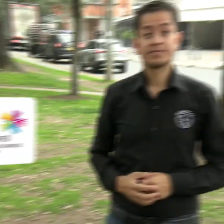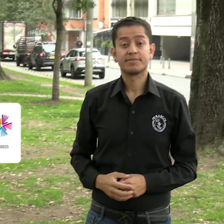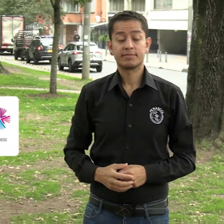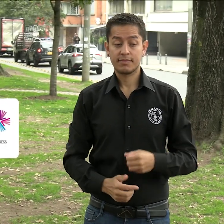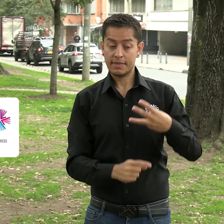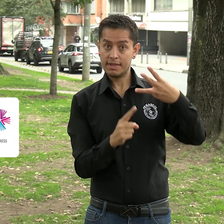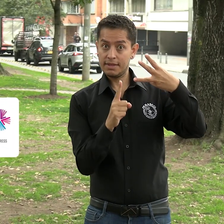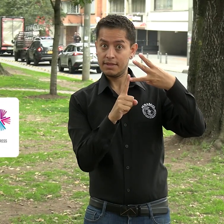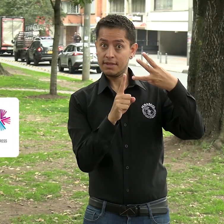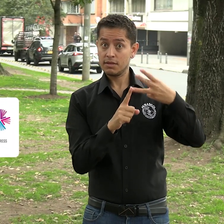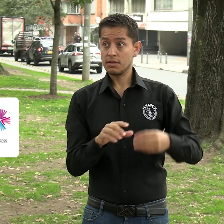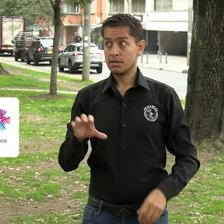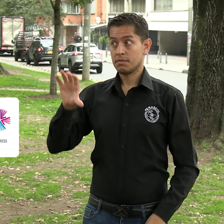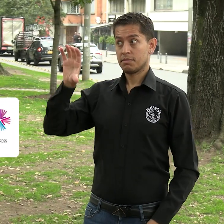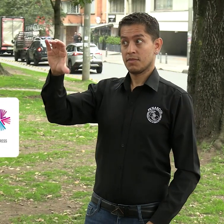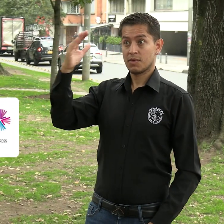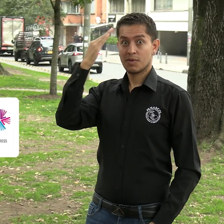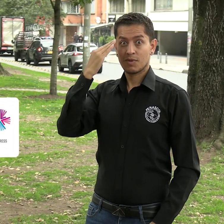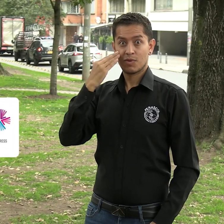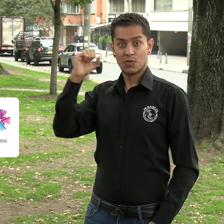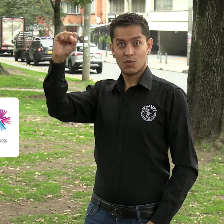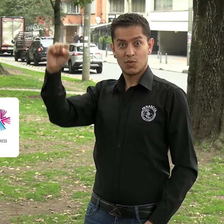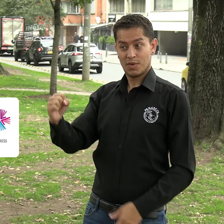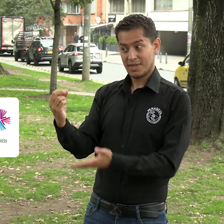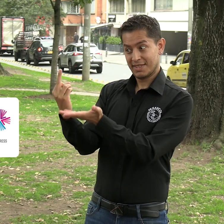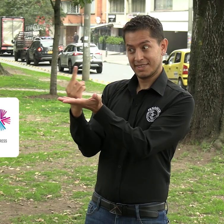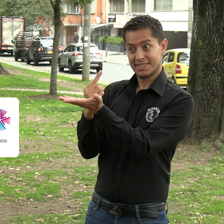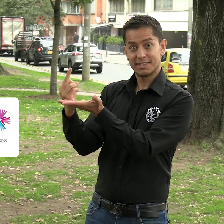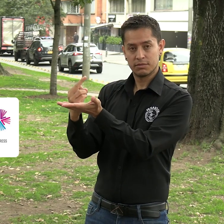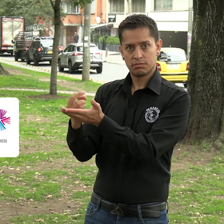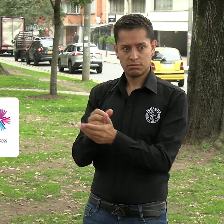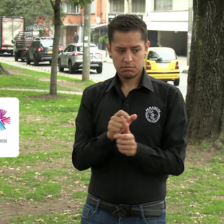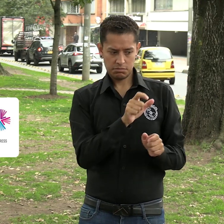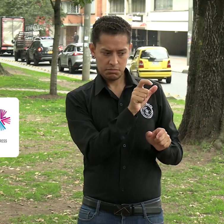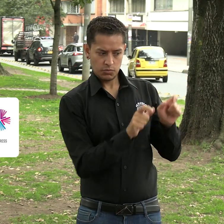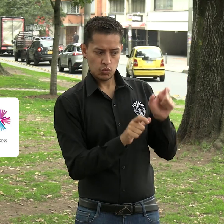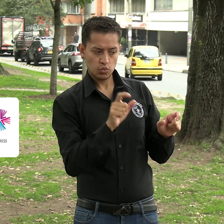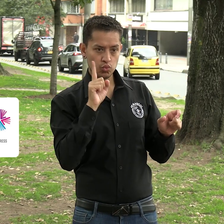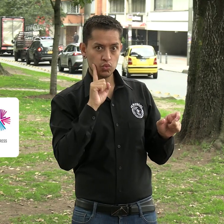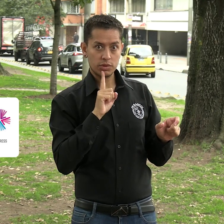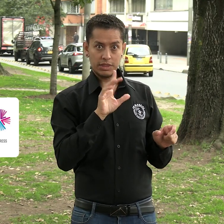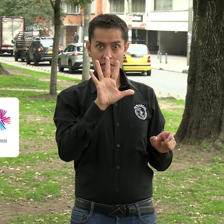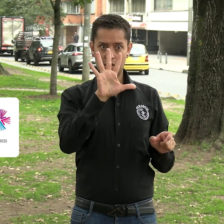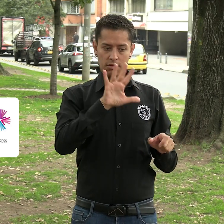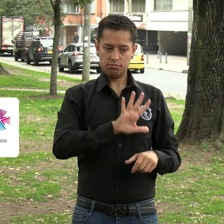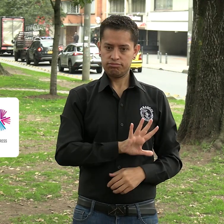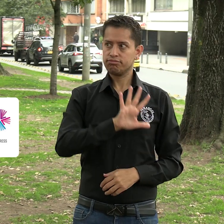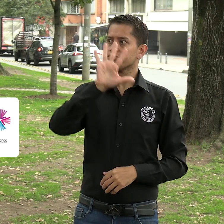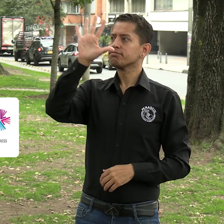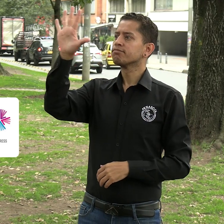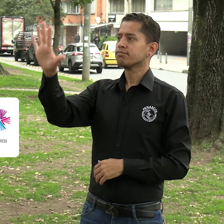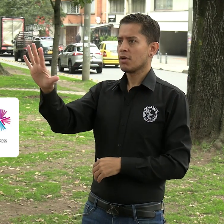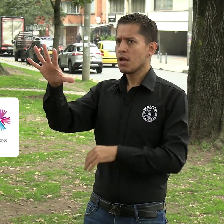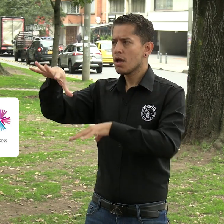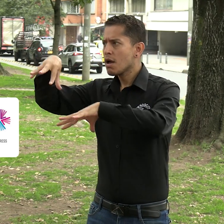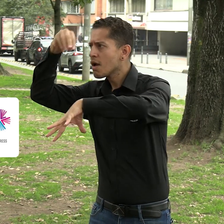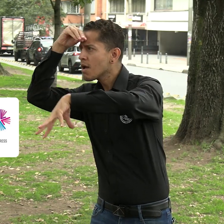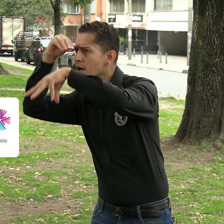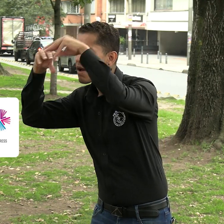La tercera acción tuvo lugar también en Yeyudó, Corea del Sur, en donde asistieron cinco personas sordas del país